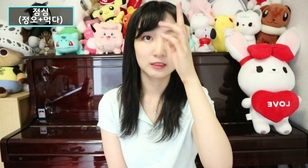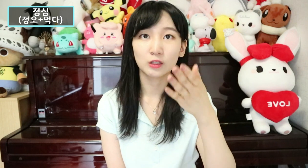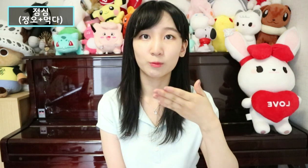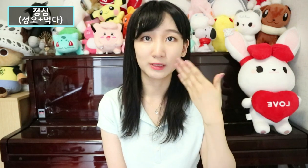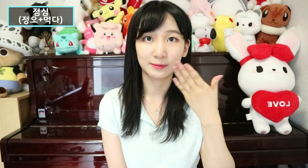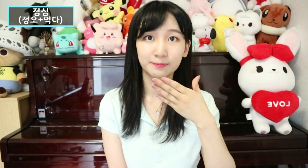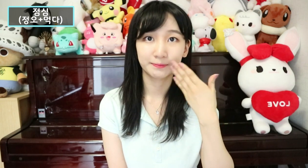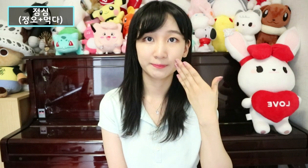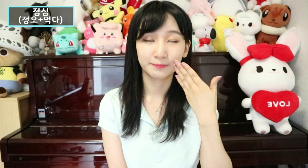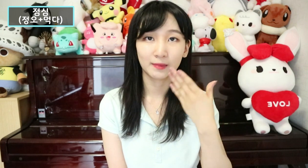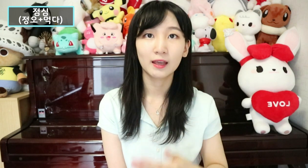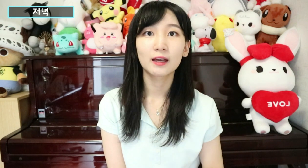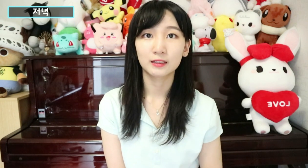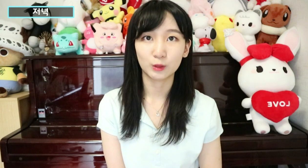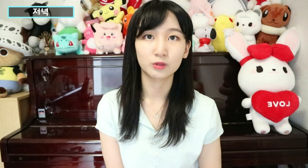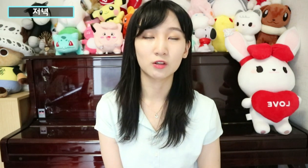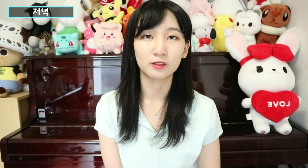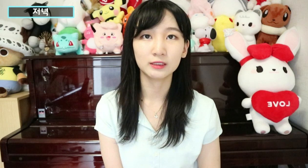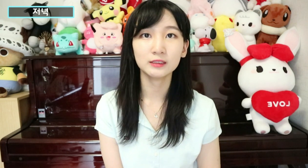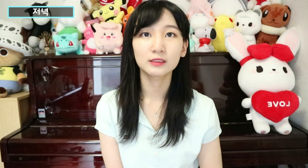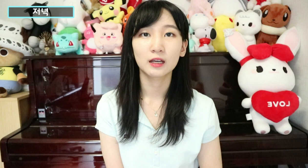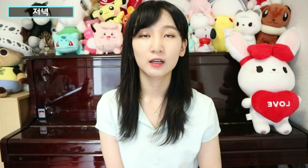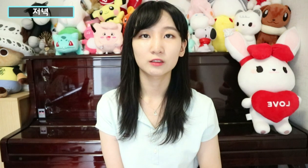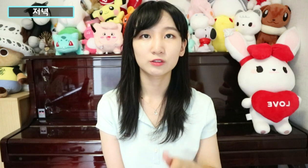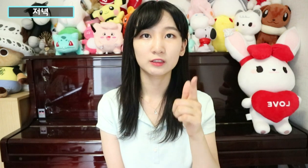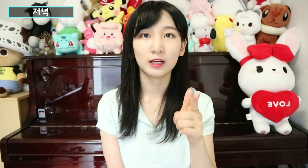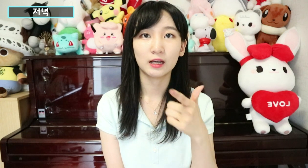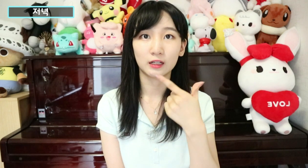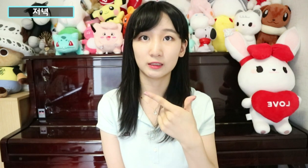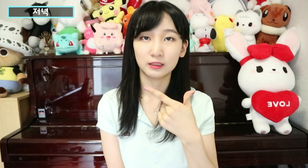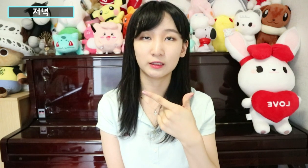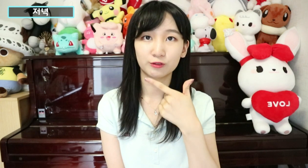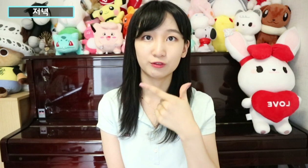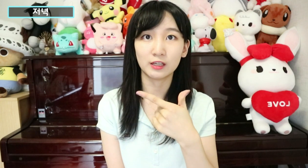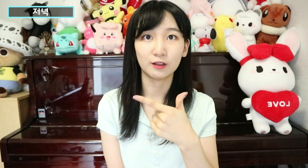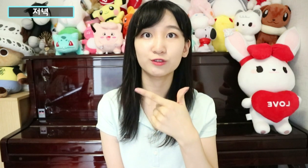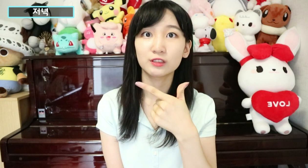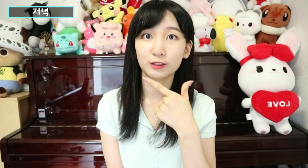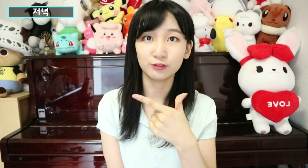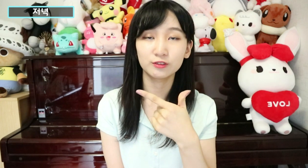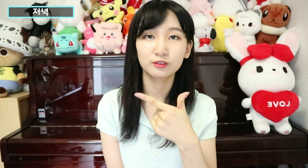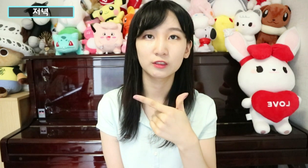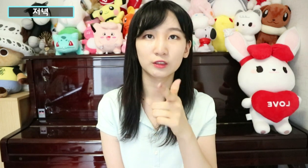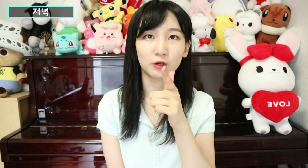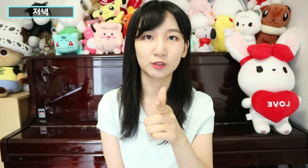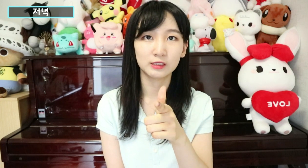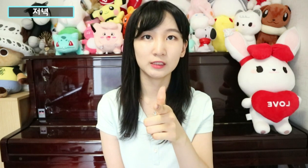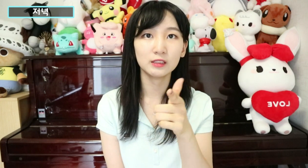점심. 그리고 저녁은 숫자, 이게 6이에요. 숫자 6, 그래서 6시